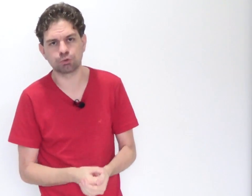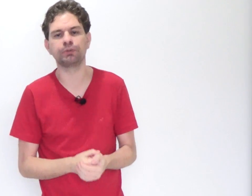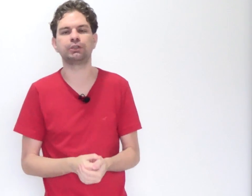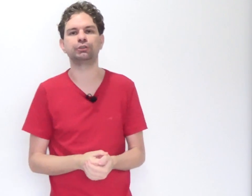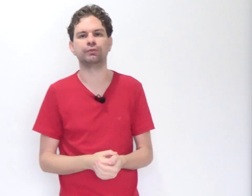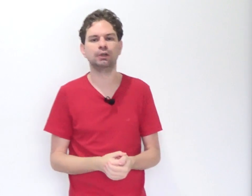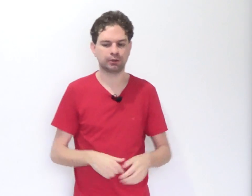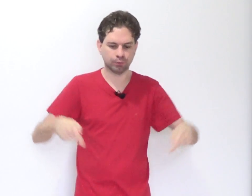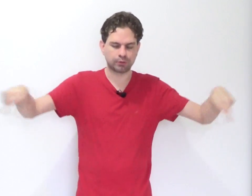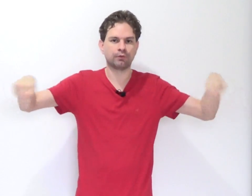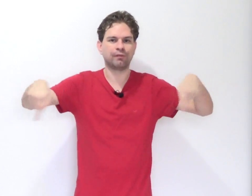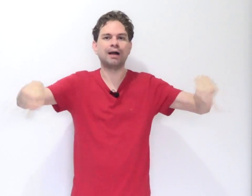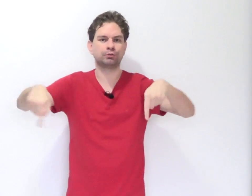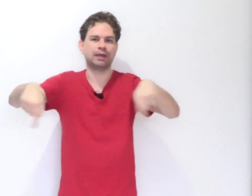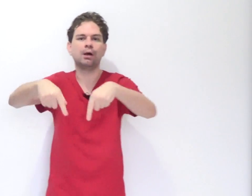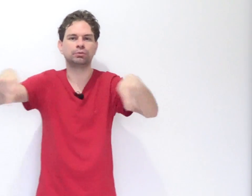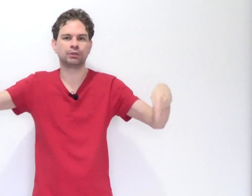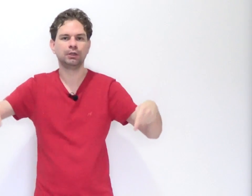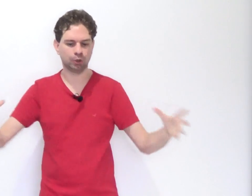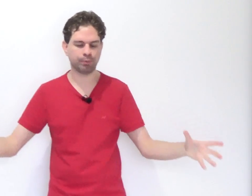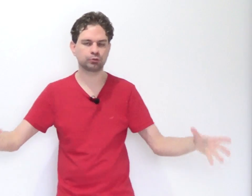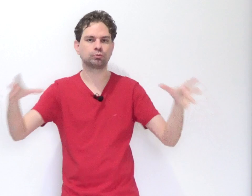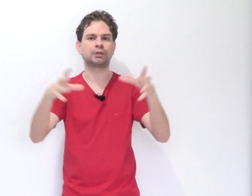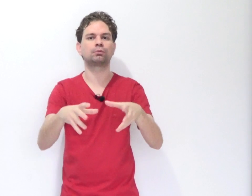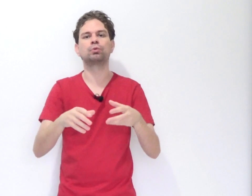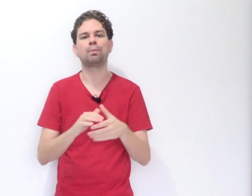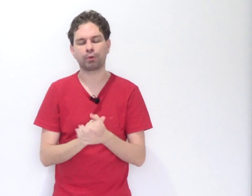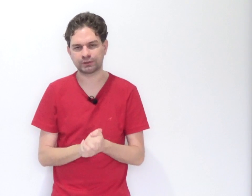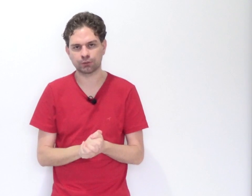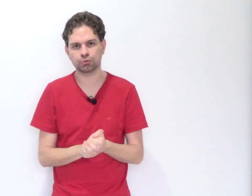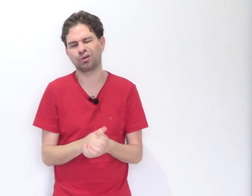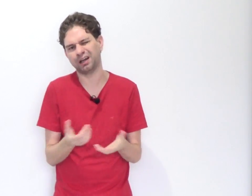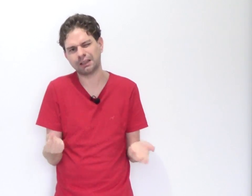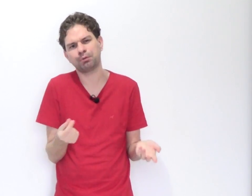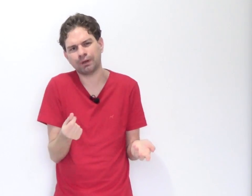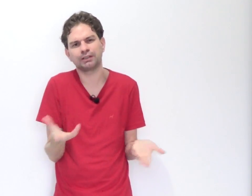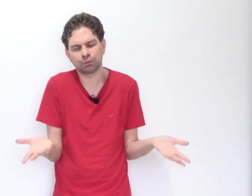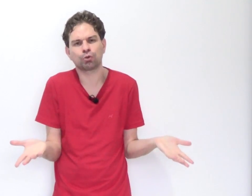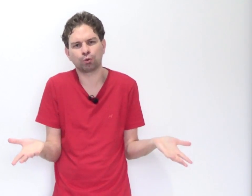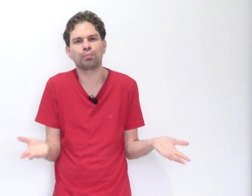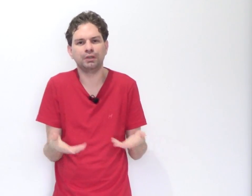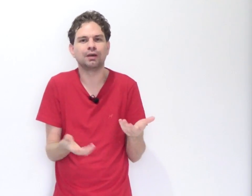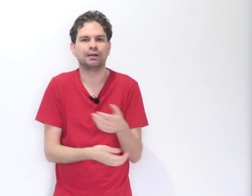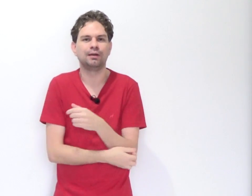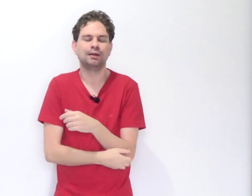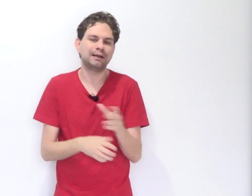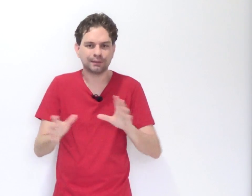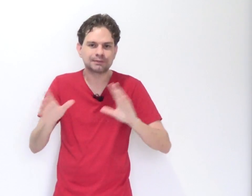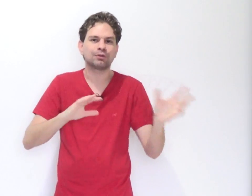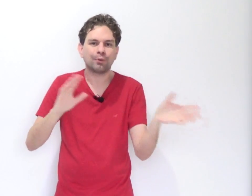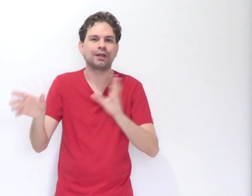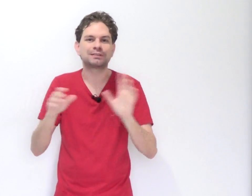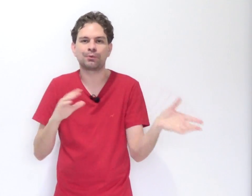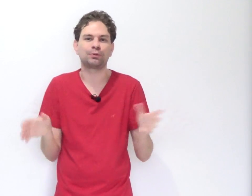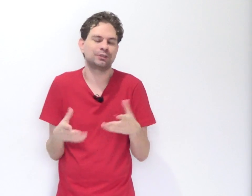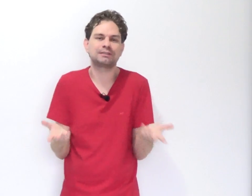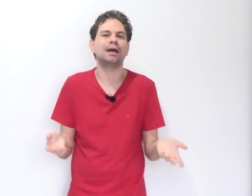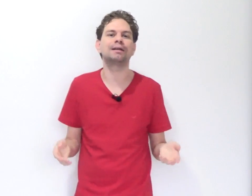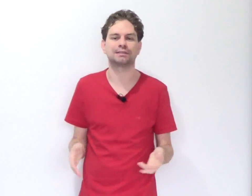subjetiva. Então eu tenho vários réus e eu posso juntar tudo num processo só. Até por uma questão de economia, né? A intenção da conexão e continência é essa.